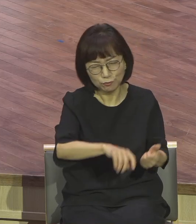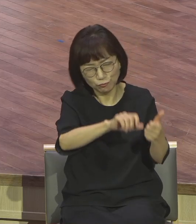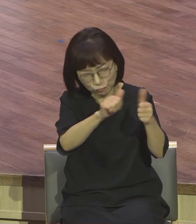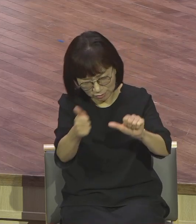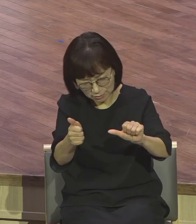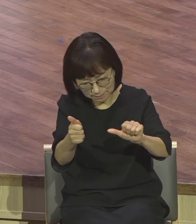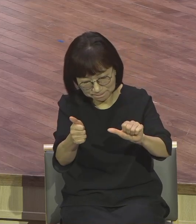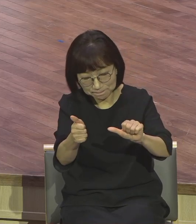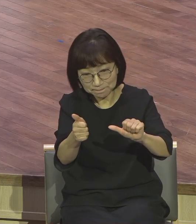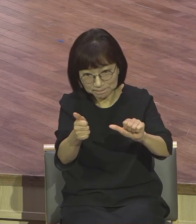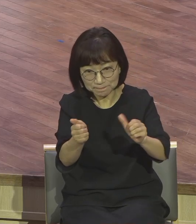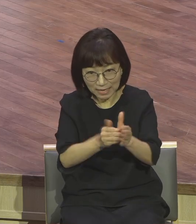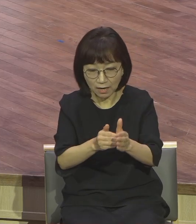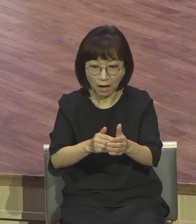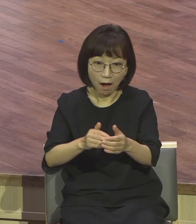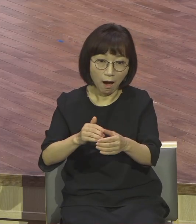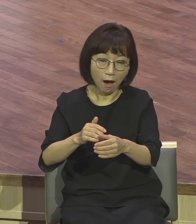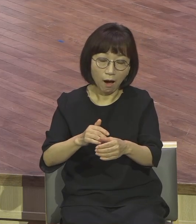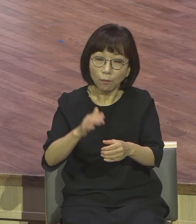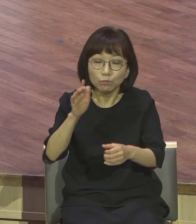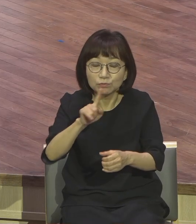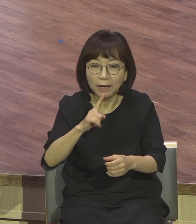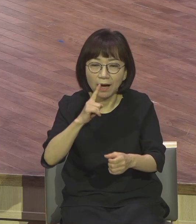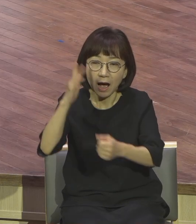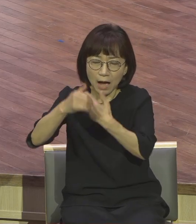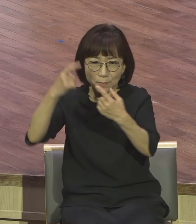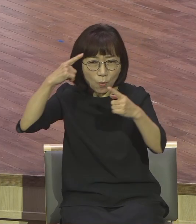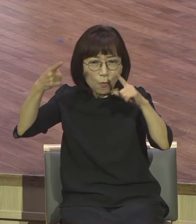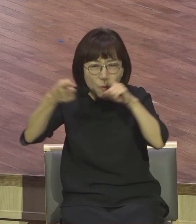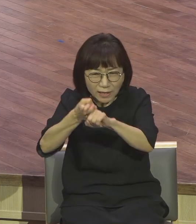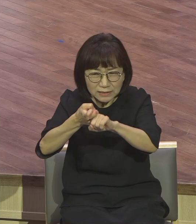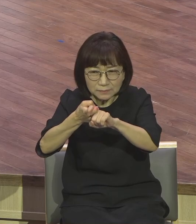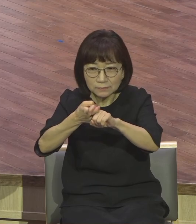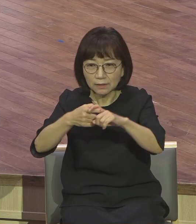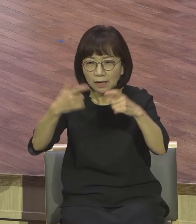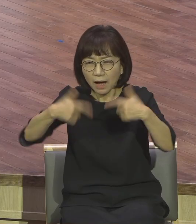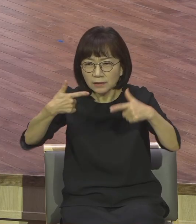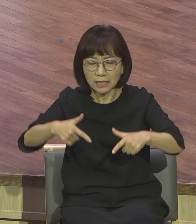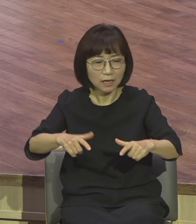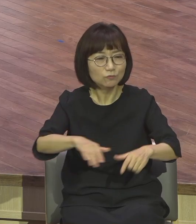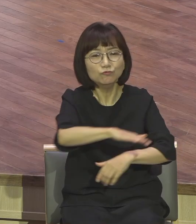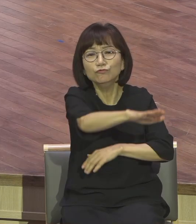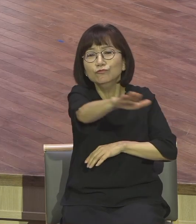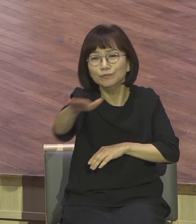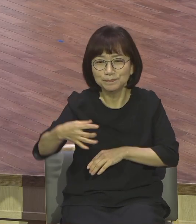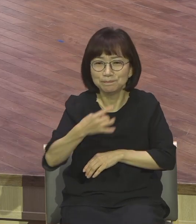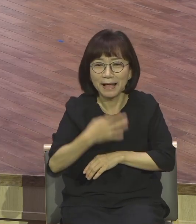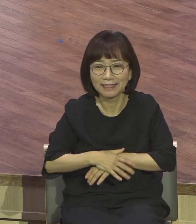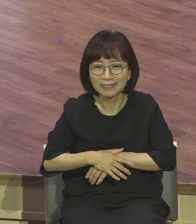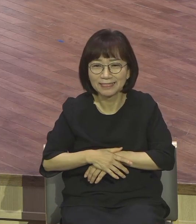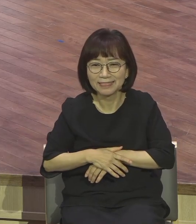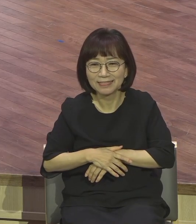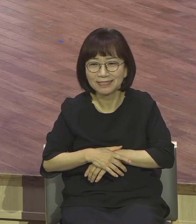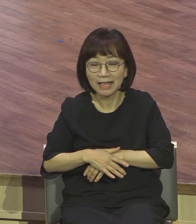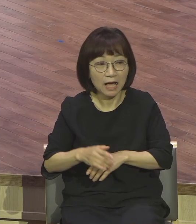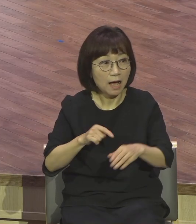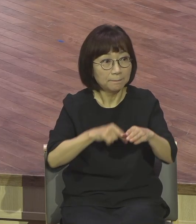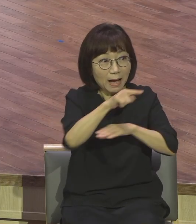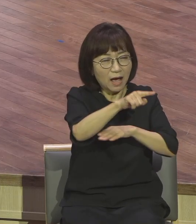우리만 바라보고 있어요 그것도 교회 많지요 교회 많은데 인류들 많은데 70억 인구가 사는데